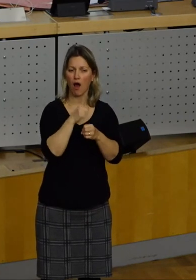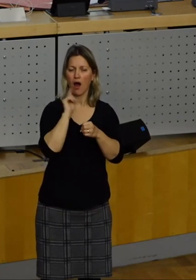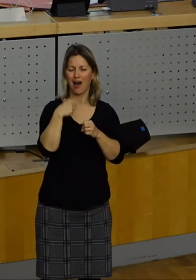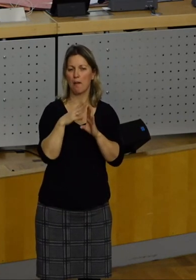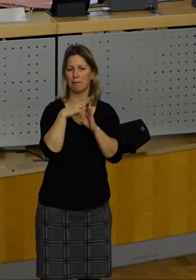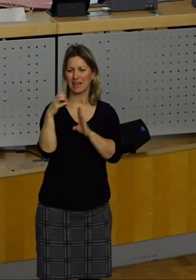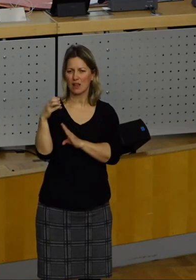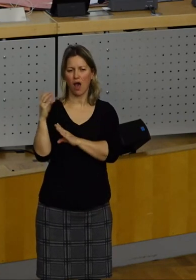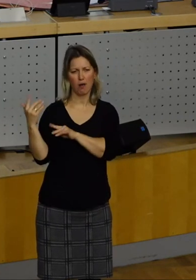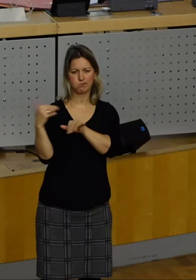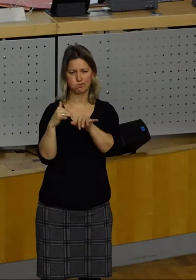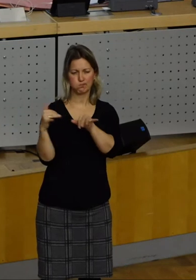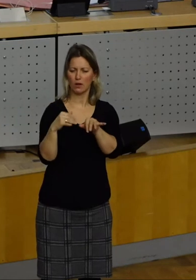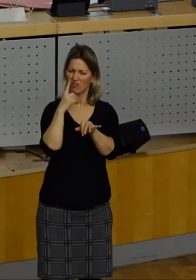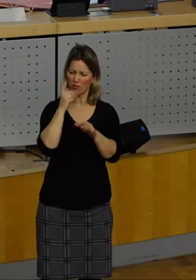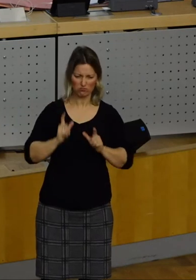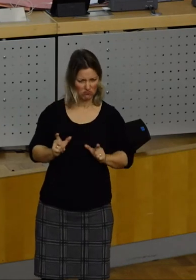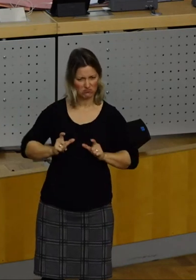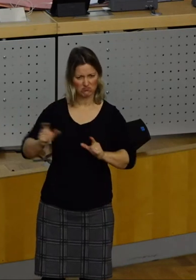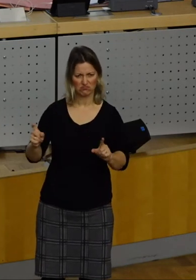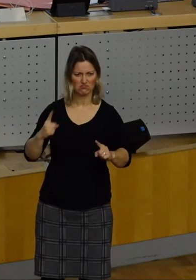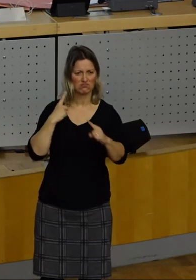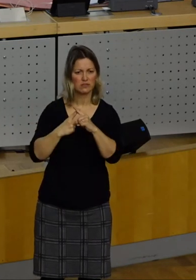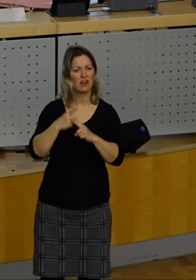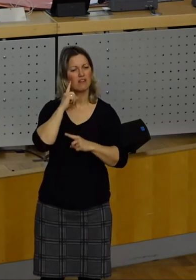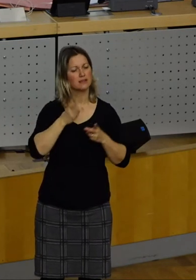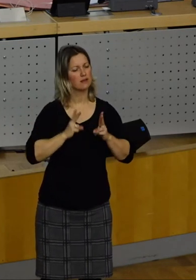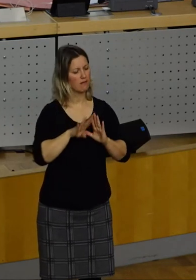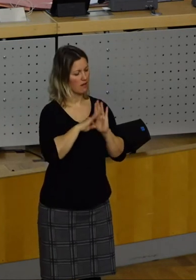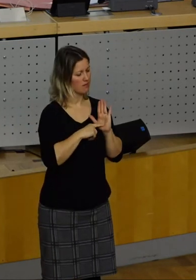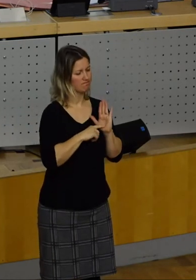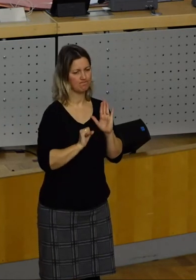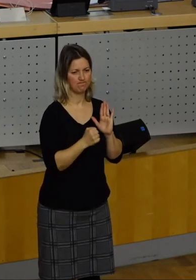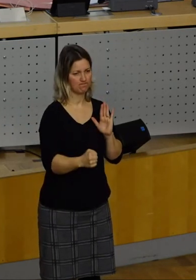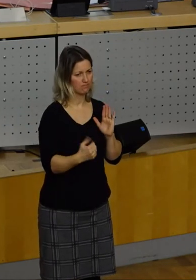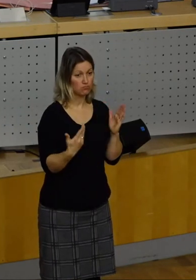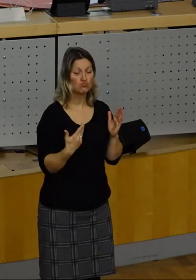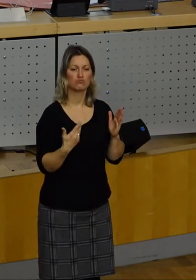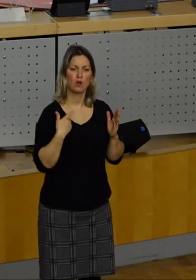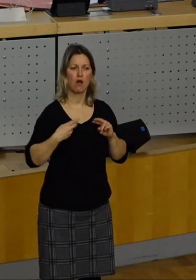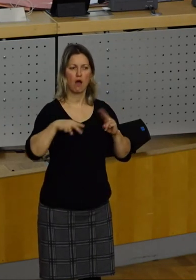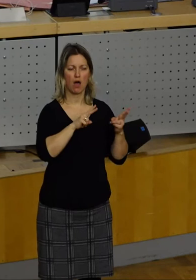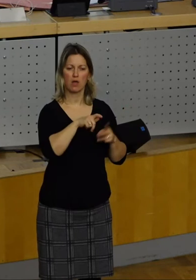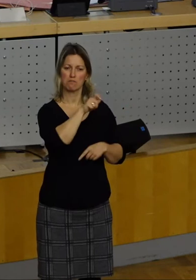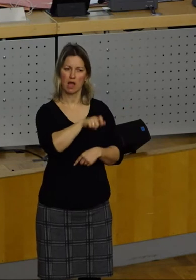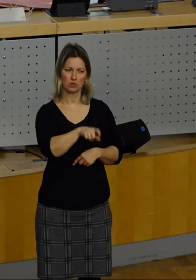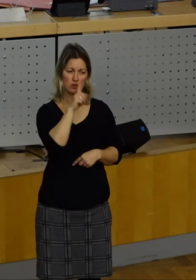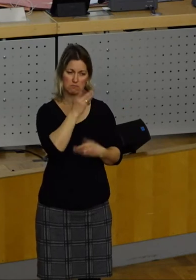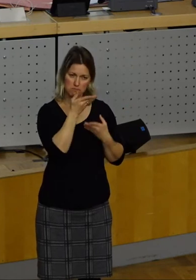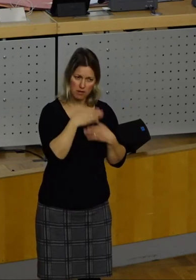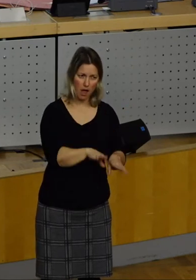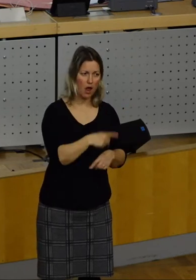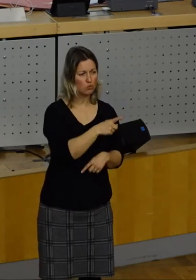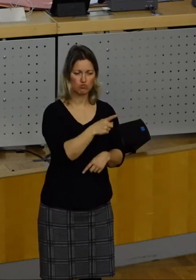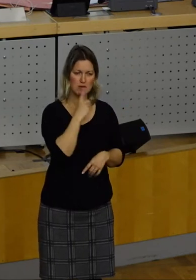einfach zu verbieten, was wir wissen, rechtlich nicht möglich ist, nehmen Menschen mit einer mit unheimlich langen Atem ihr Recht auf Protest in höheren